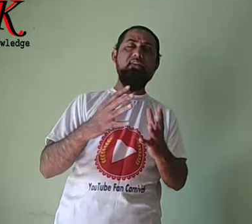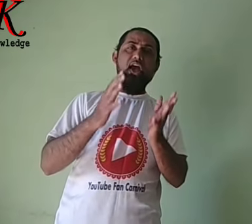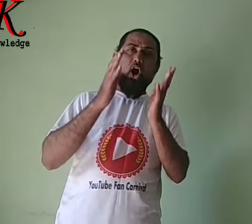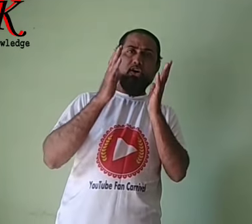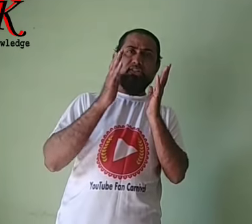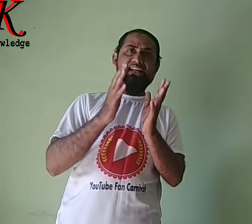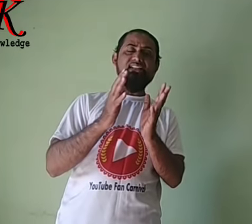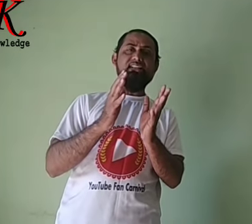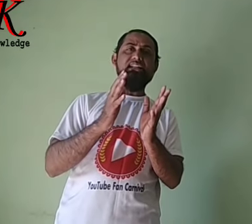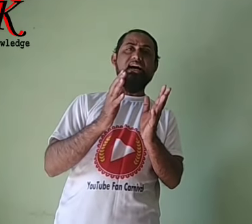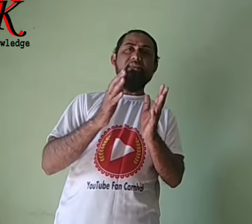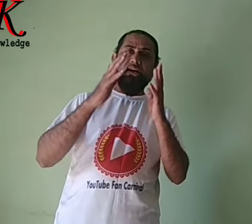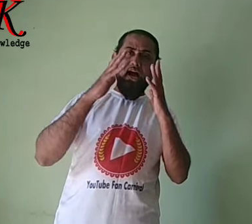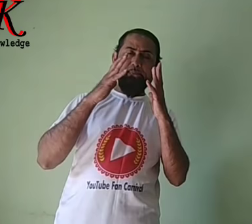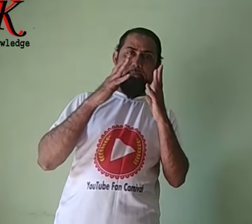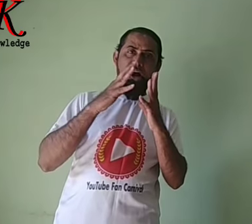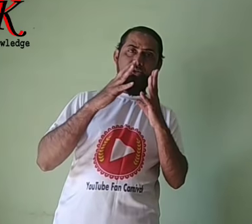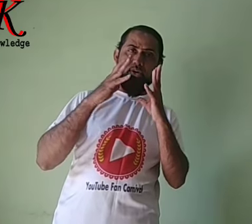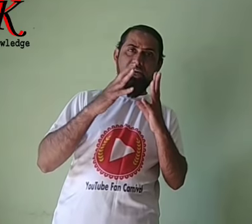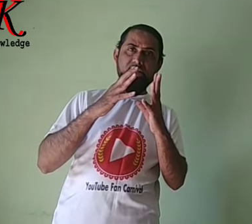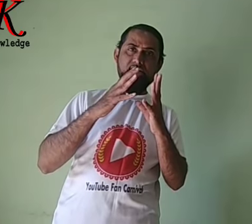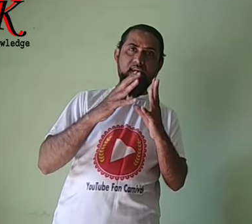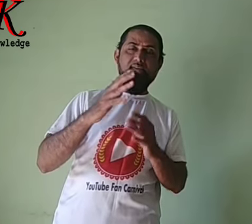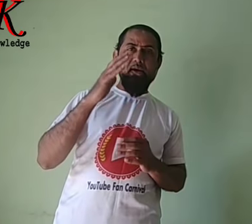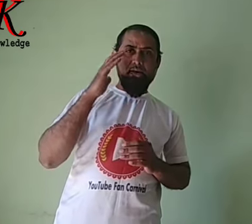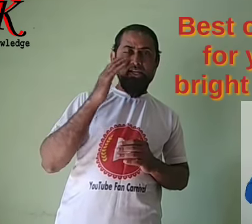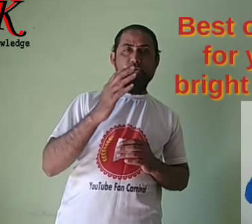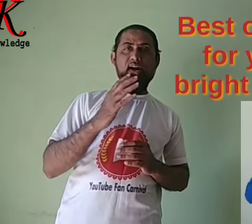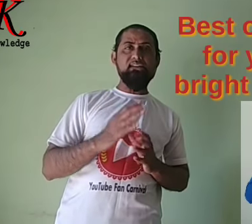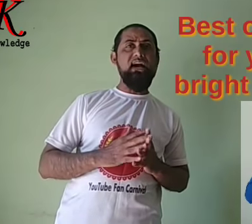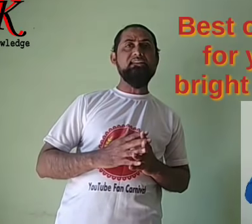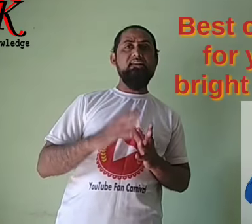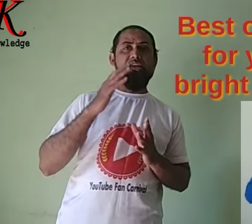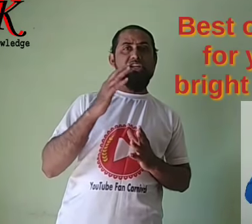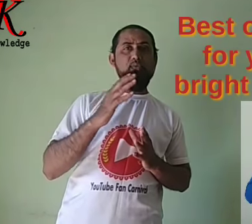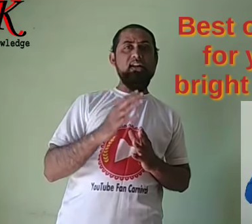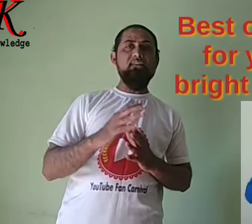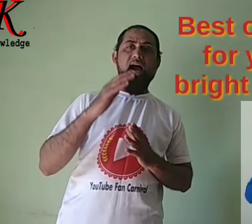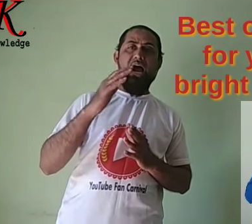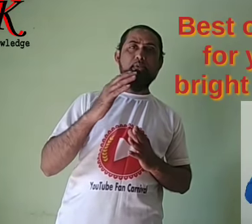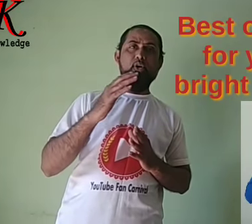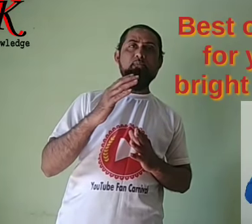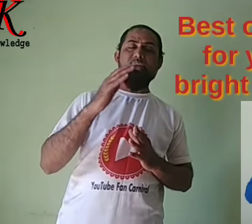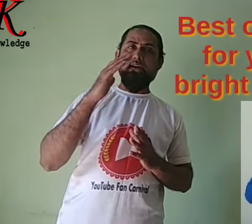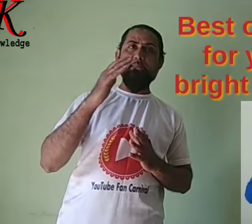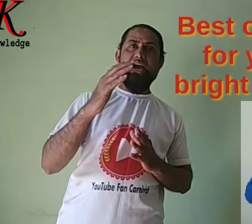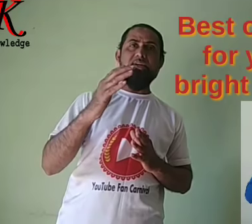और ज्यादा से ज्यादा अपने marks को gain कीजिए इस दुआ के साथ किश्वर आपको काम्याबी